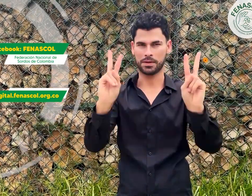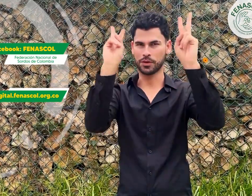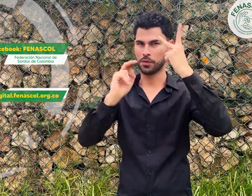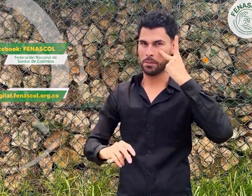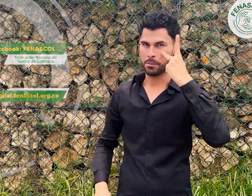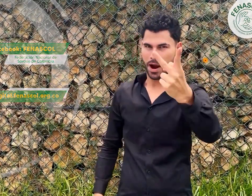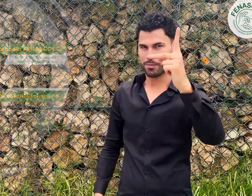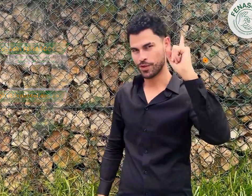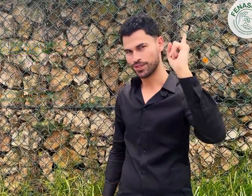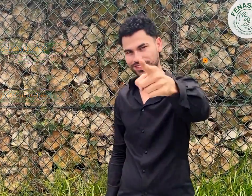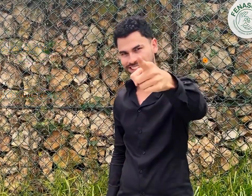¡Nos vemos!